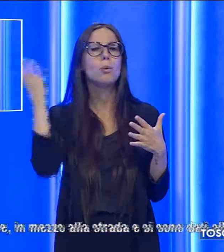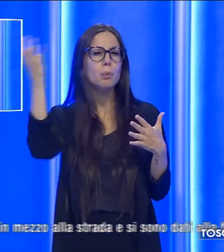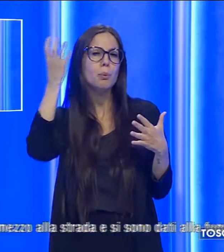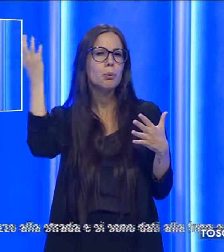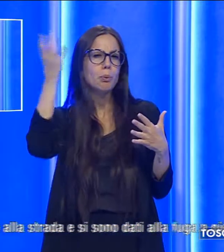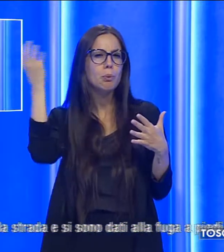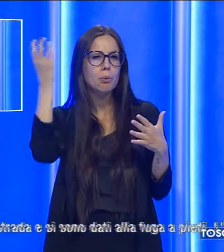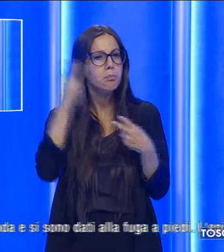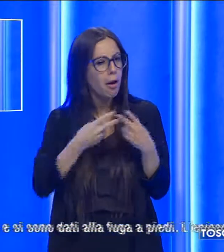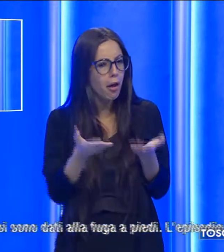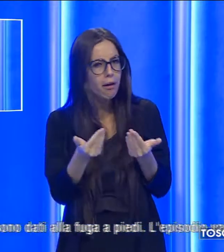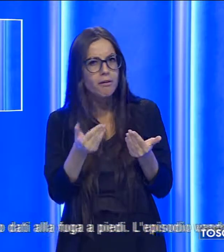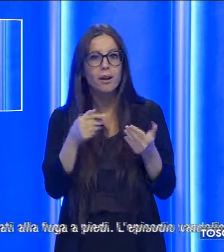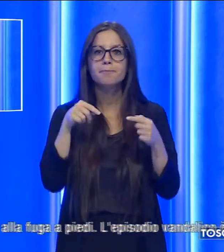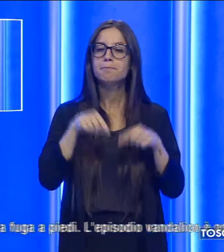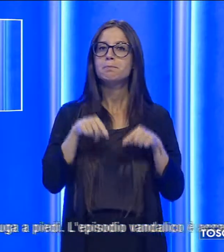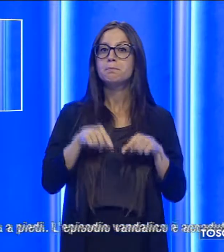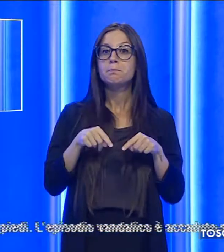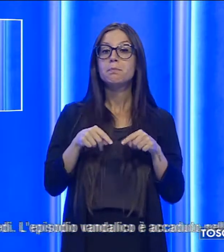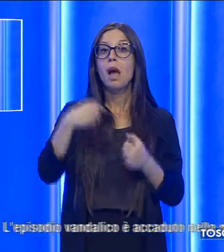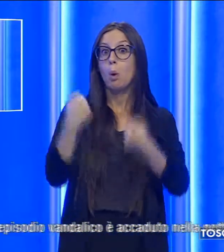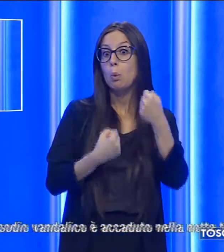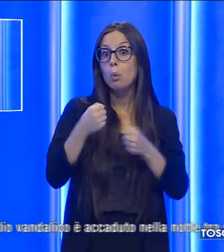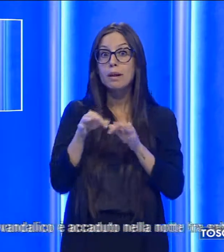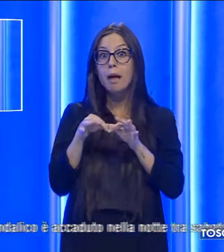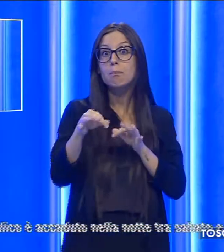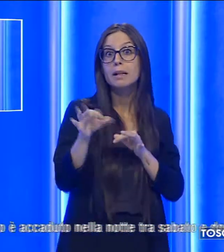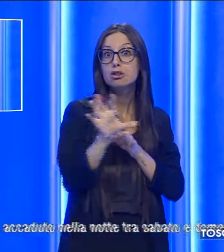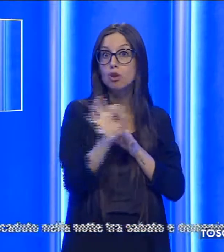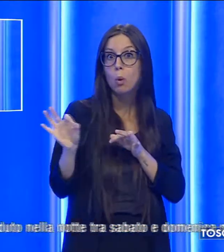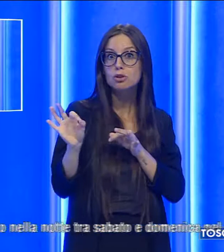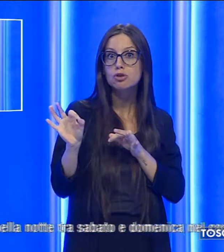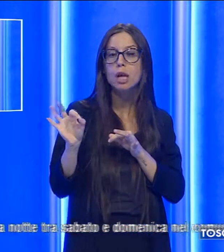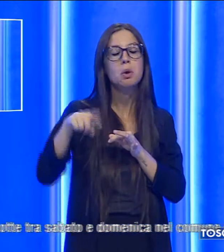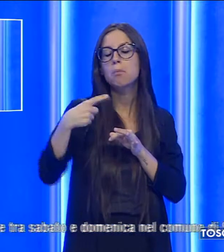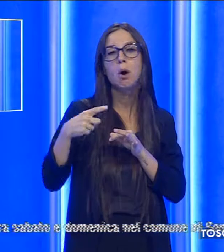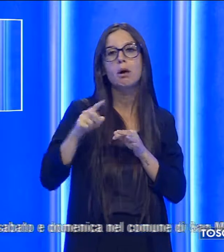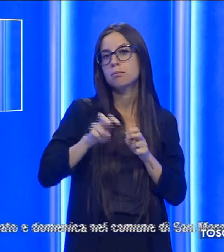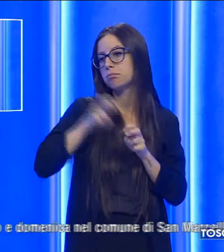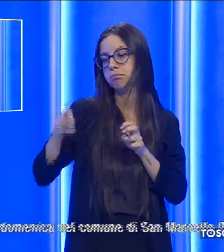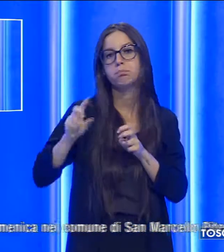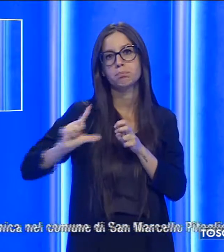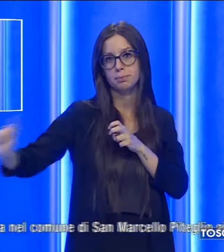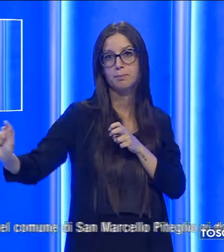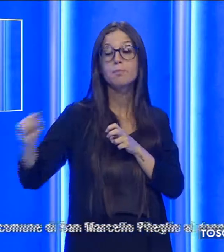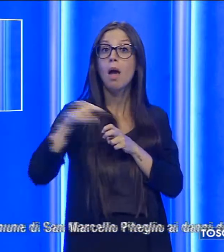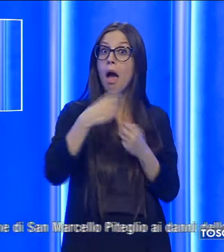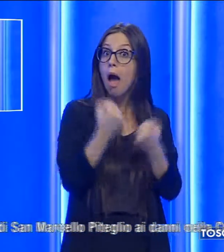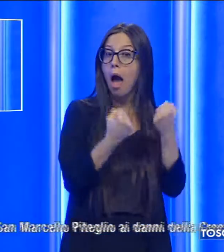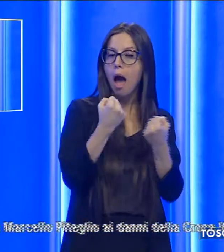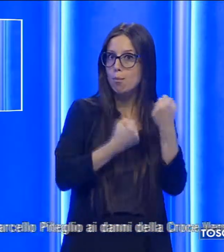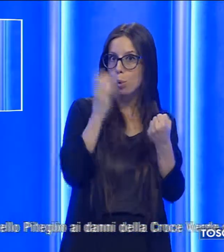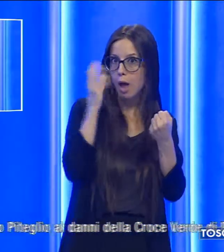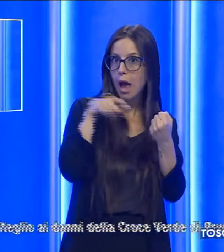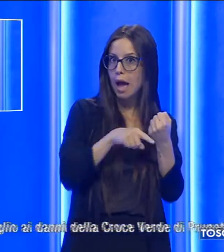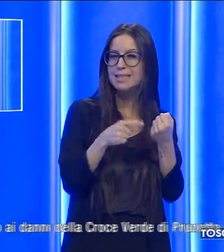Percorsi 500 metri, hanno abbandonato l'ambulanza appena acquistata e ancora da inaugurare in mezzo alla strada e poi si sono dati